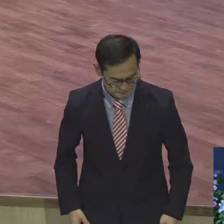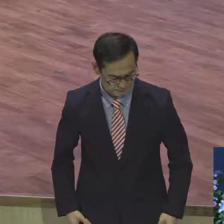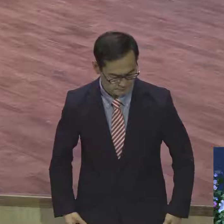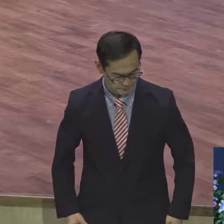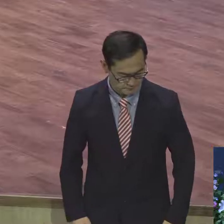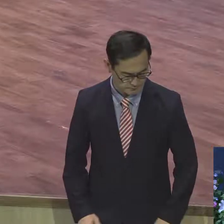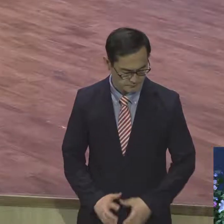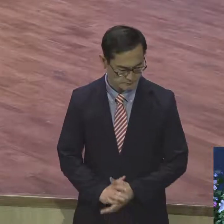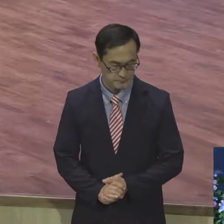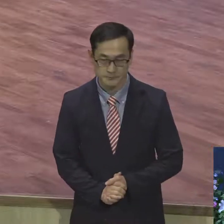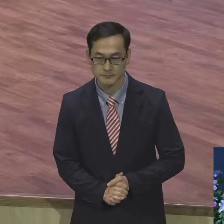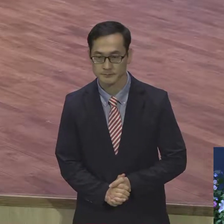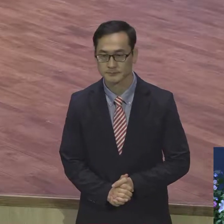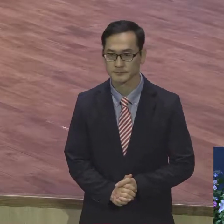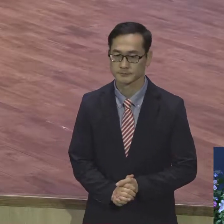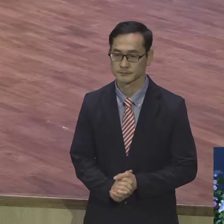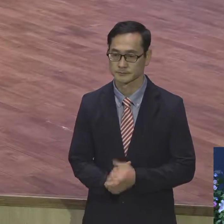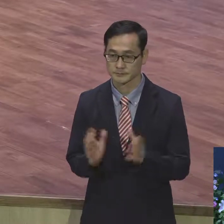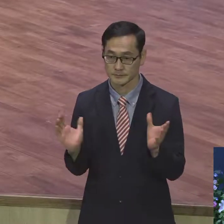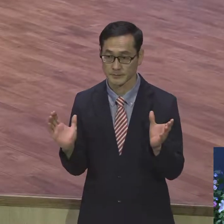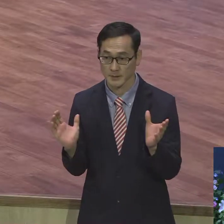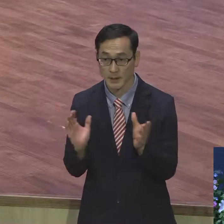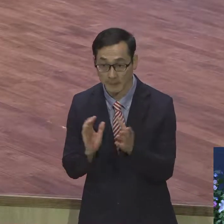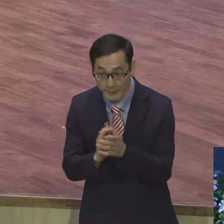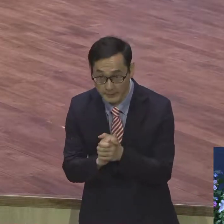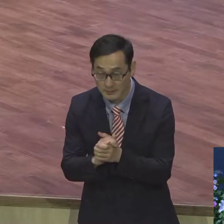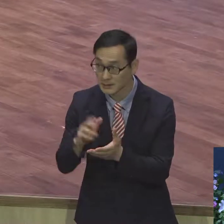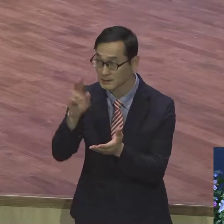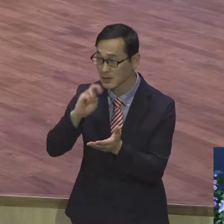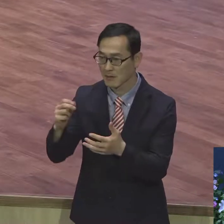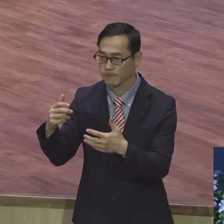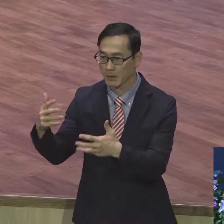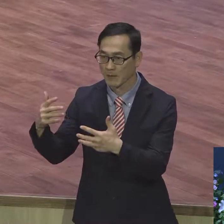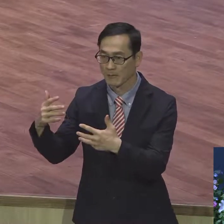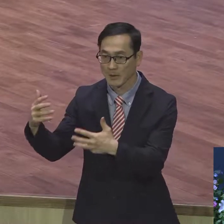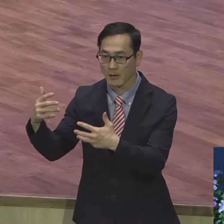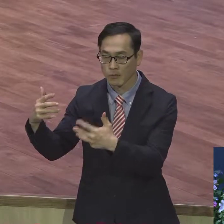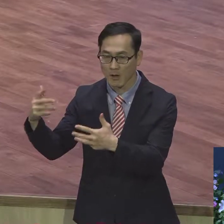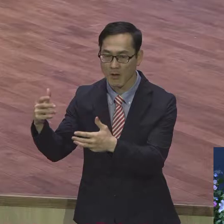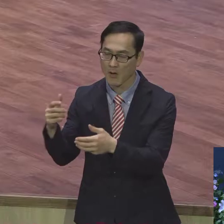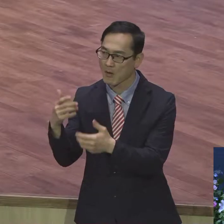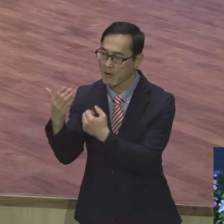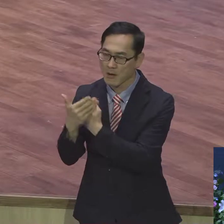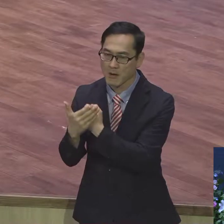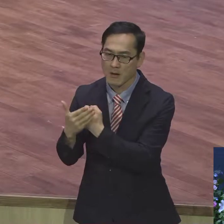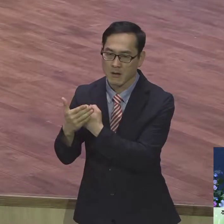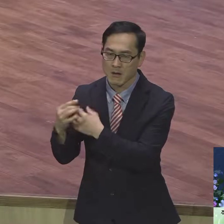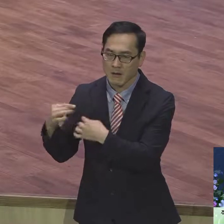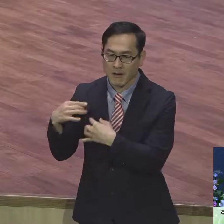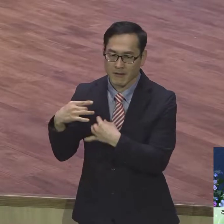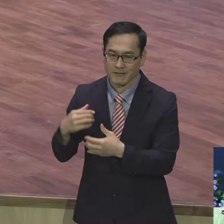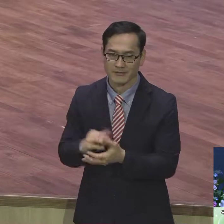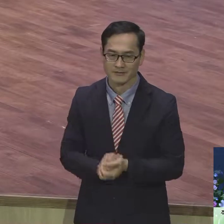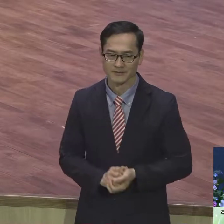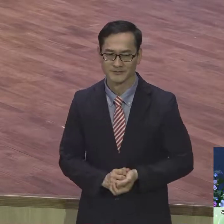찬양만 들어도 충만한 것 같습니다. 은혜로운 찬양하셨습니다. 신앙 고백합니다. 주는